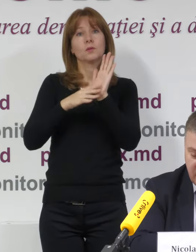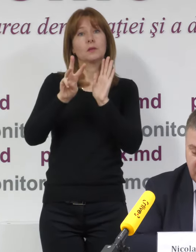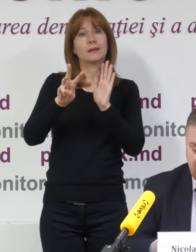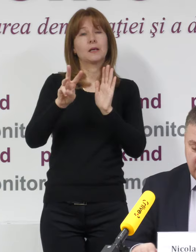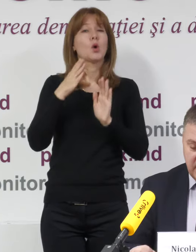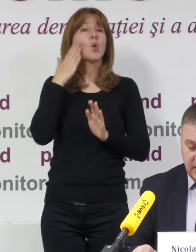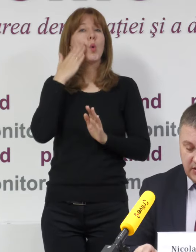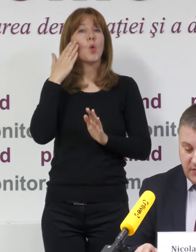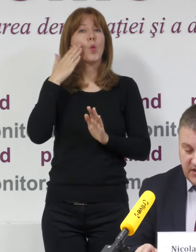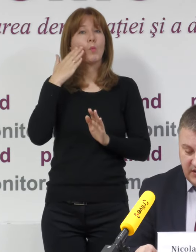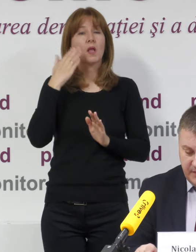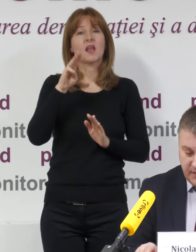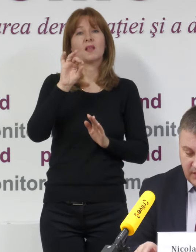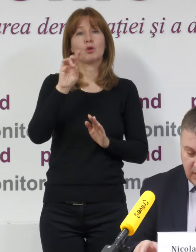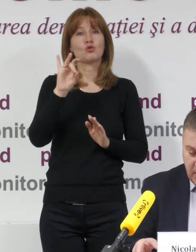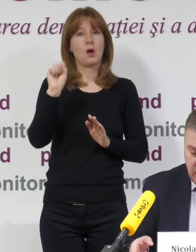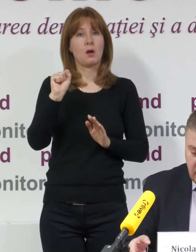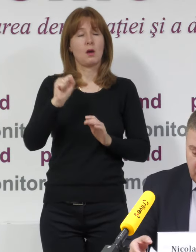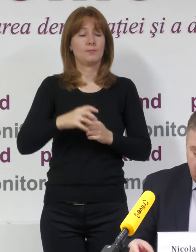Timișoara, România.